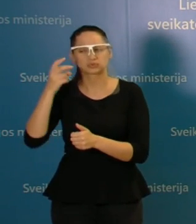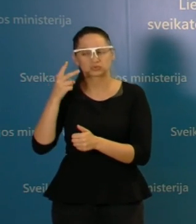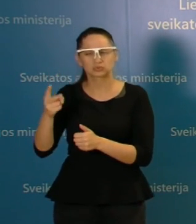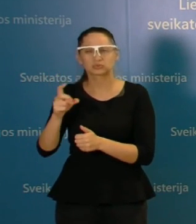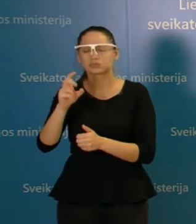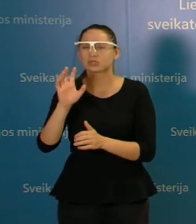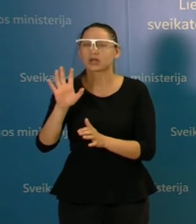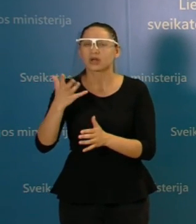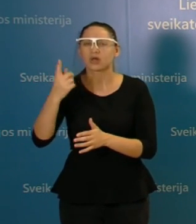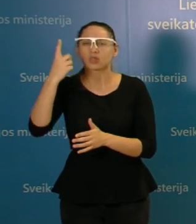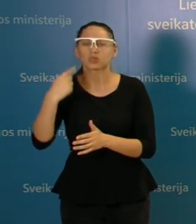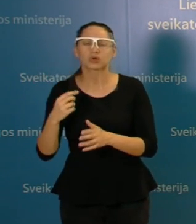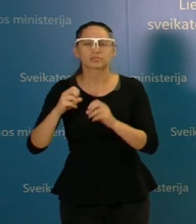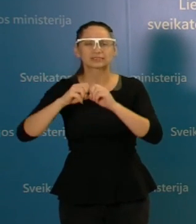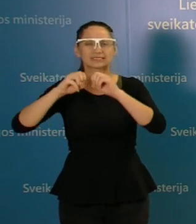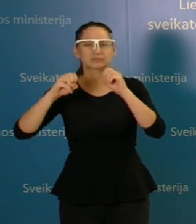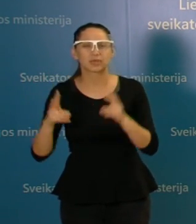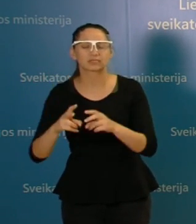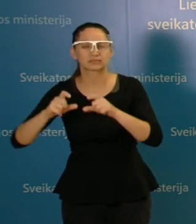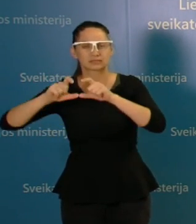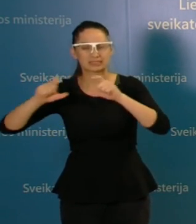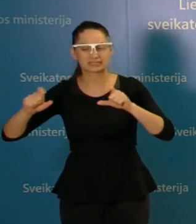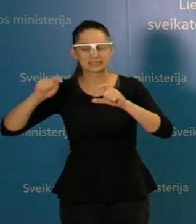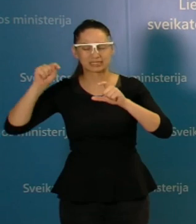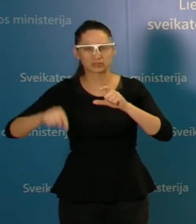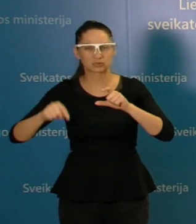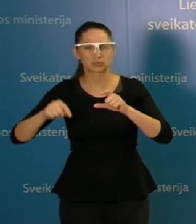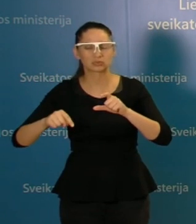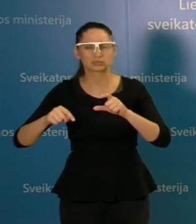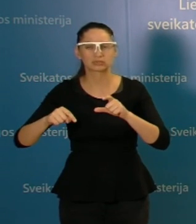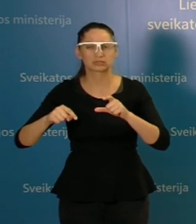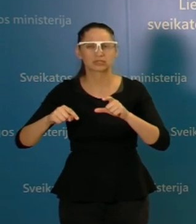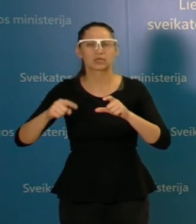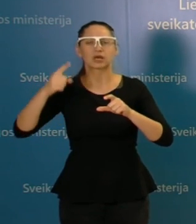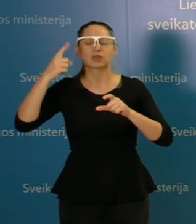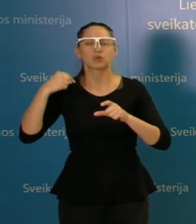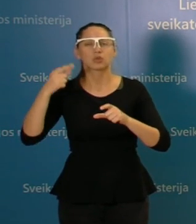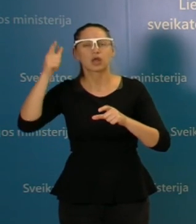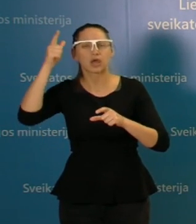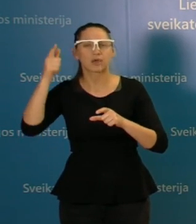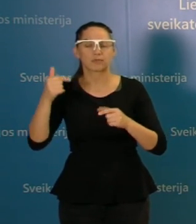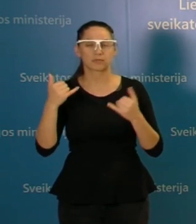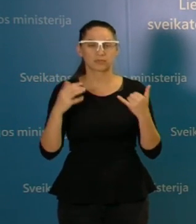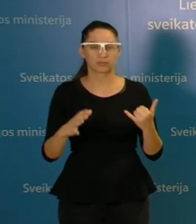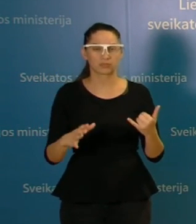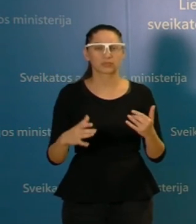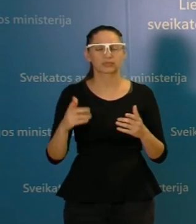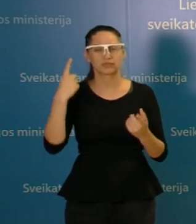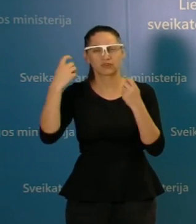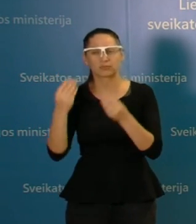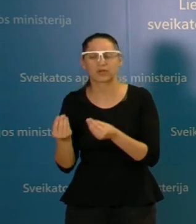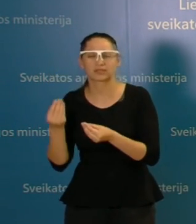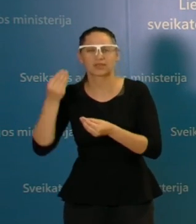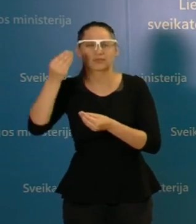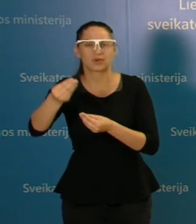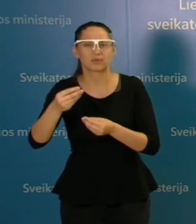kitaip, tiesiog sukurti tam tikrą institucinę atmintį tam laikotoripui, kad jie būtų galima perdoti vėliau, bet